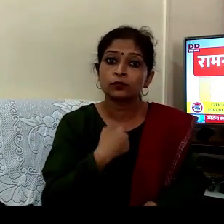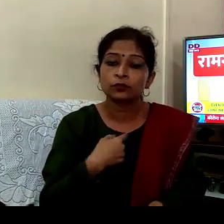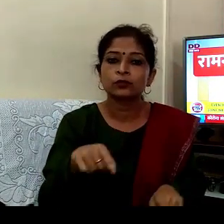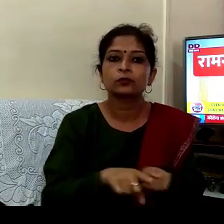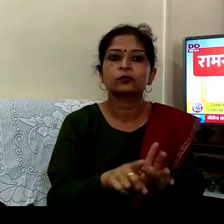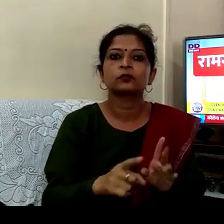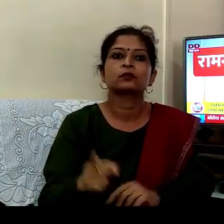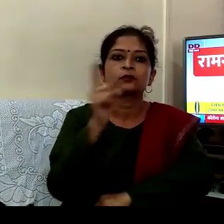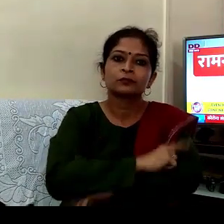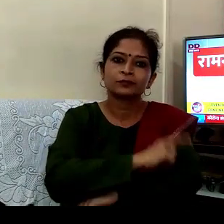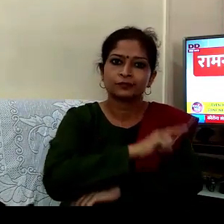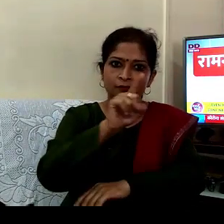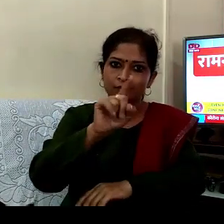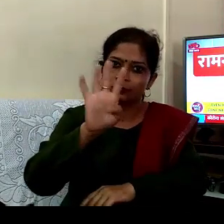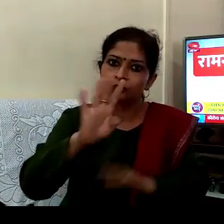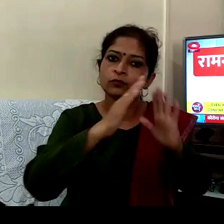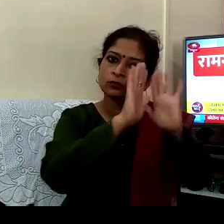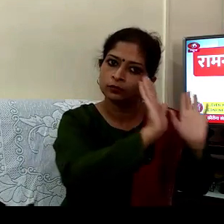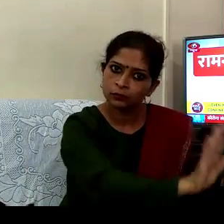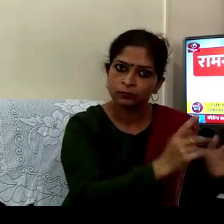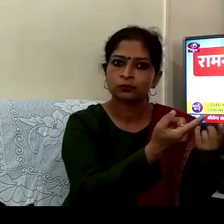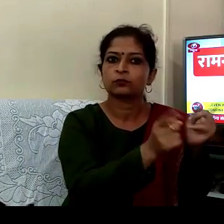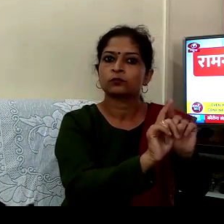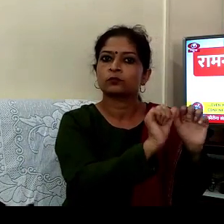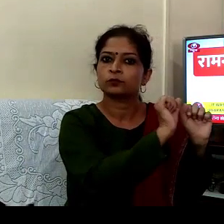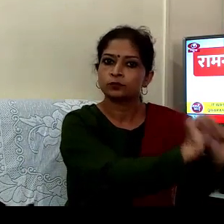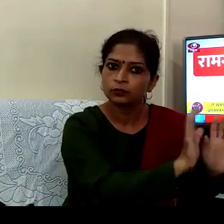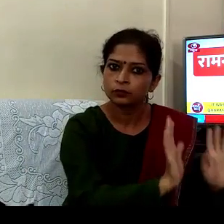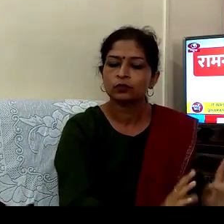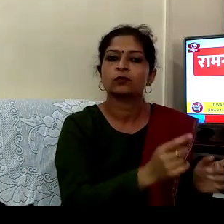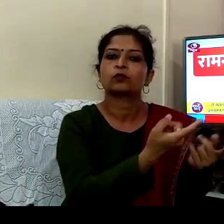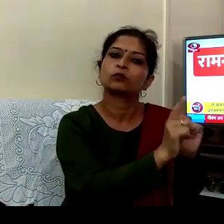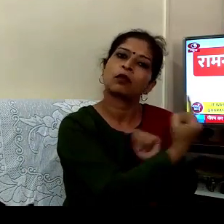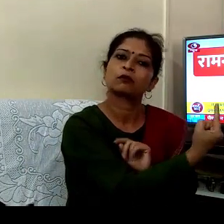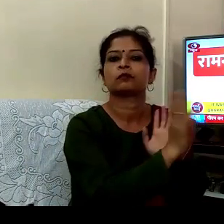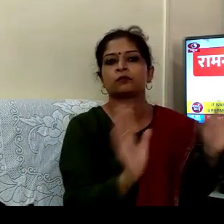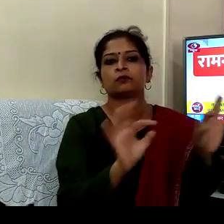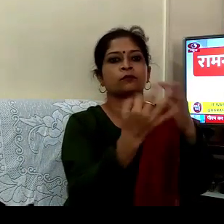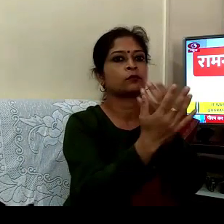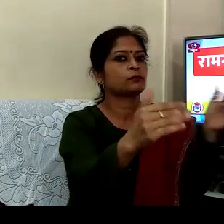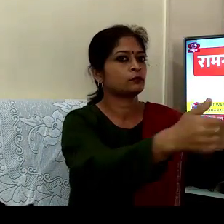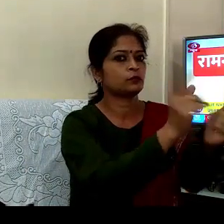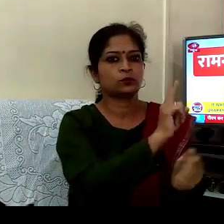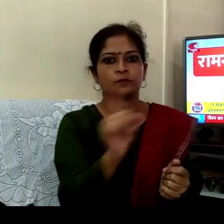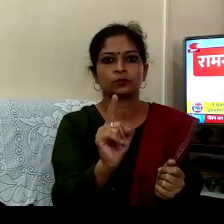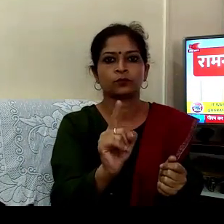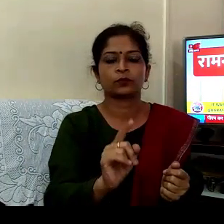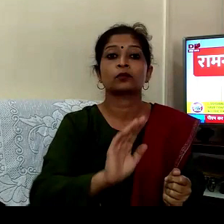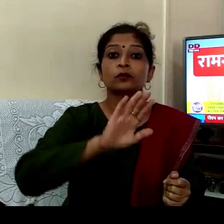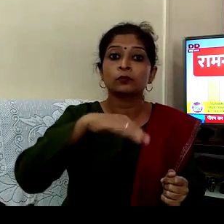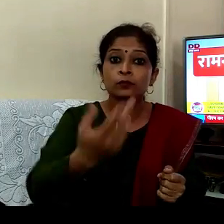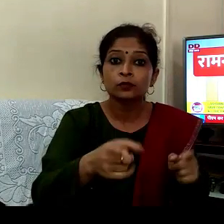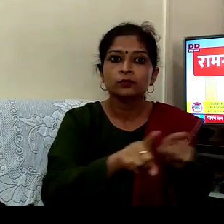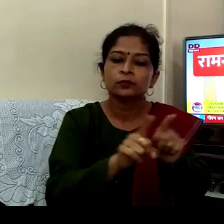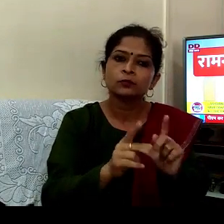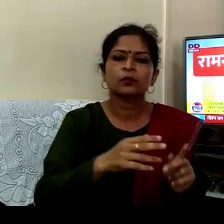کیا دن گھر پہ رہنا ہے اور اپنے روم میں رہنا اور سیل اور ہوس کورانٹین رکھنے کے لئے بولتے تو آنے کے بعد بھی میں اپنے